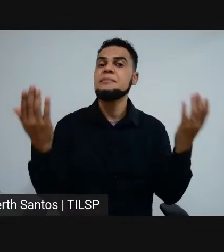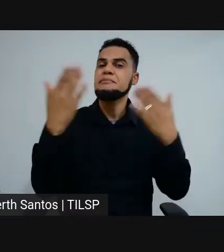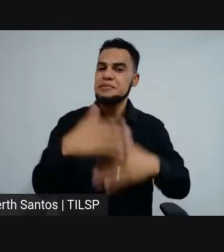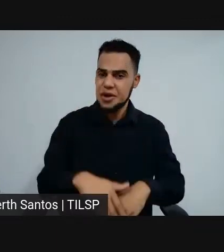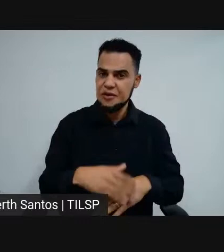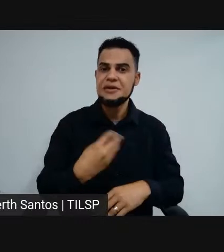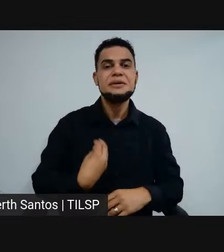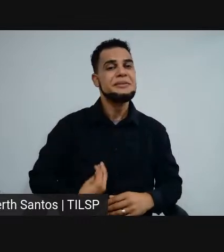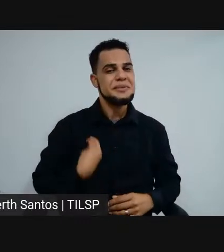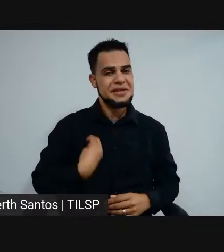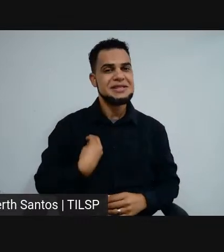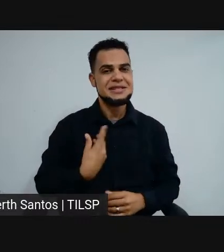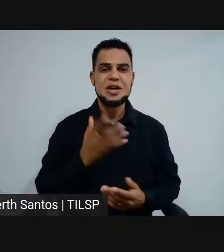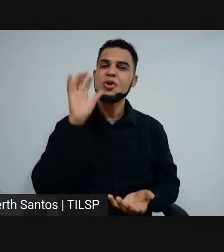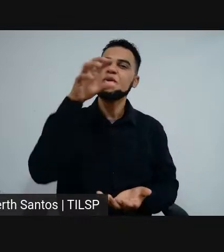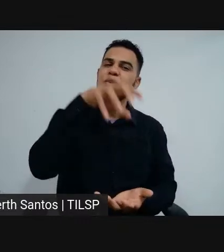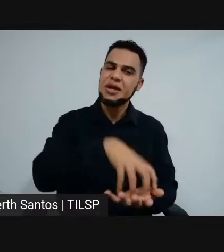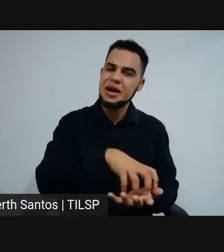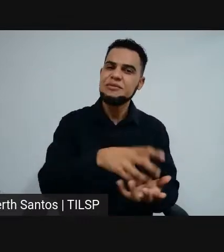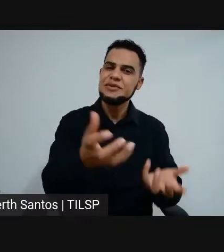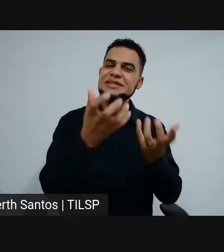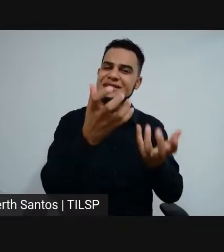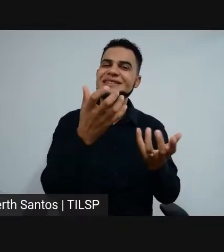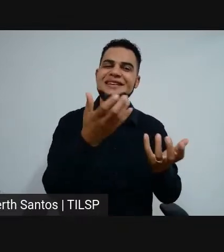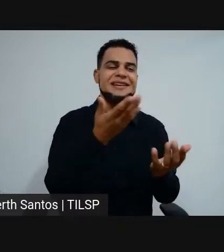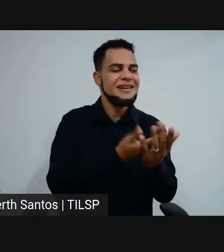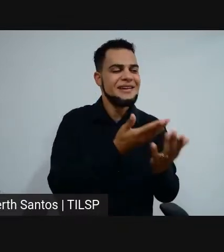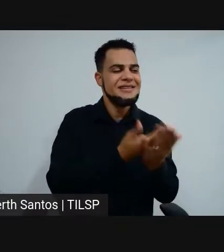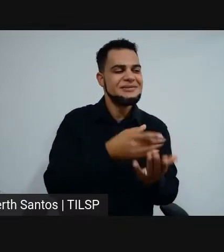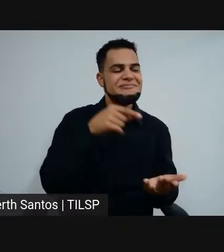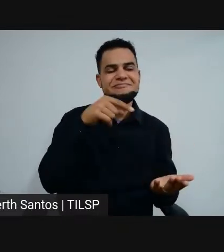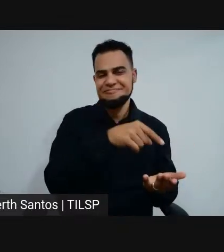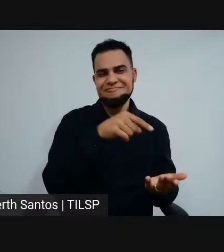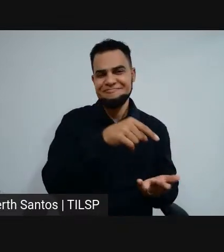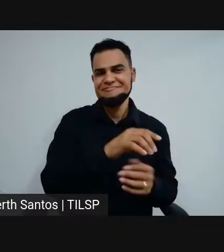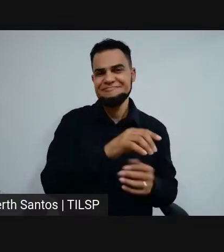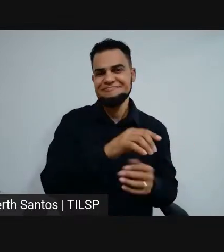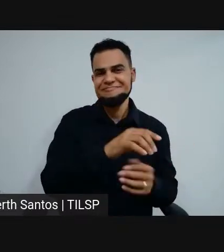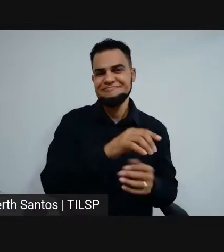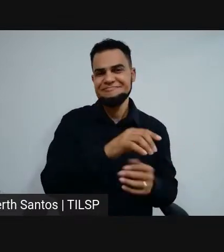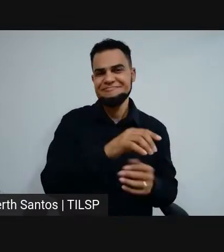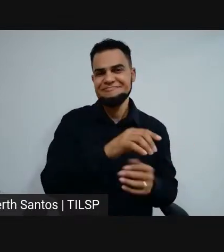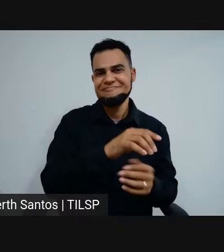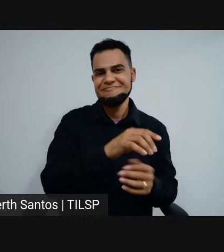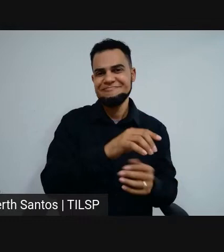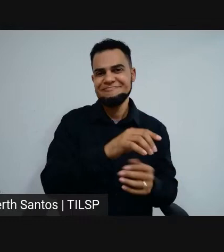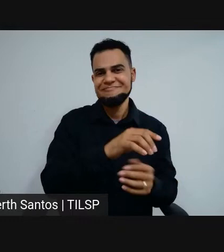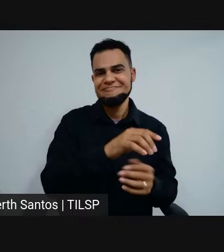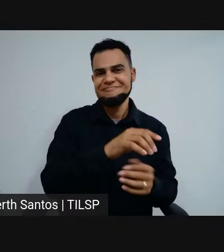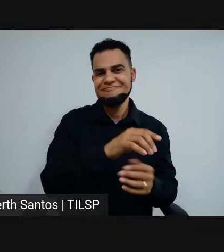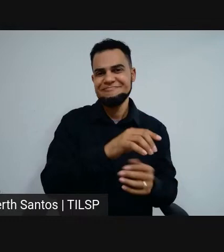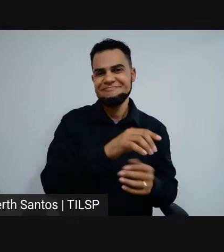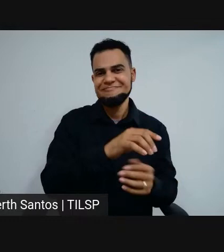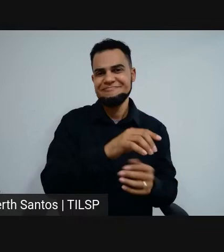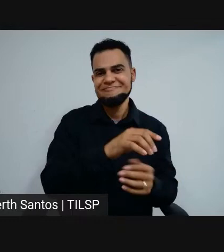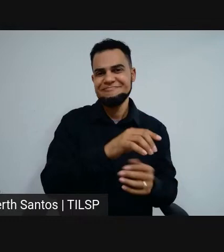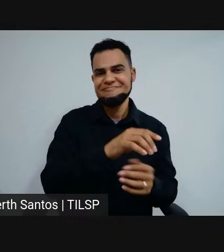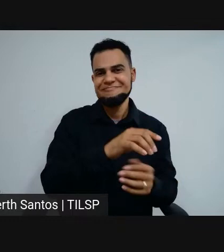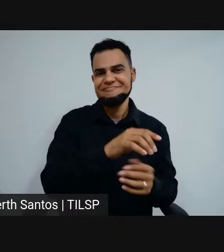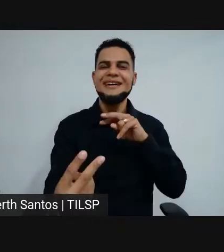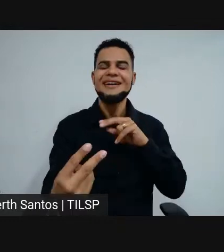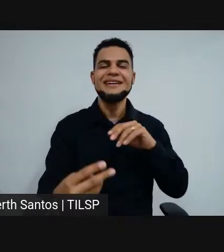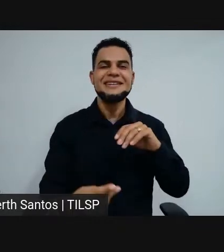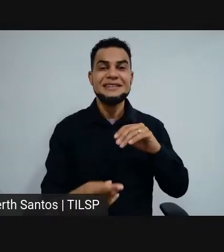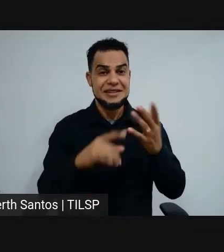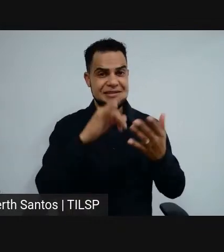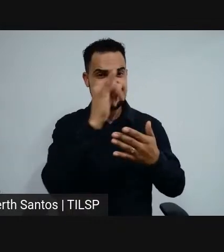no campus do seu interesse, no campus que você deseja estudar. Você realiza a inscrição online, na página do IFMG,